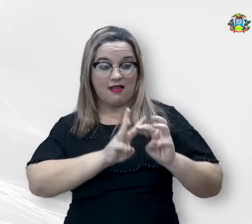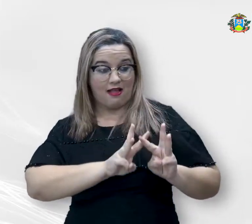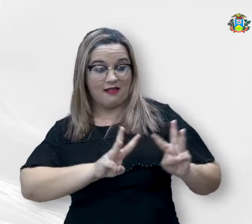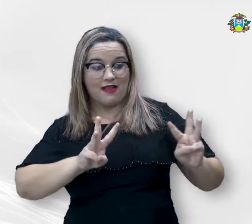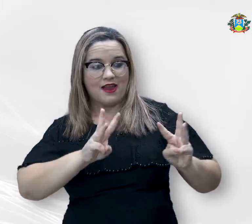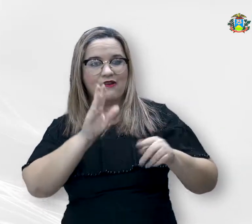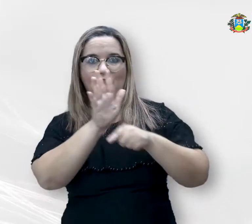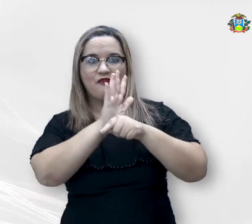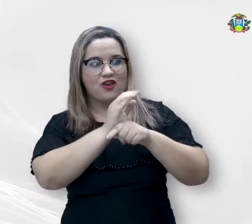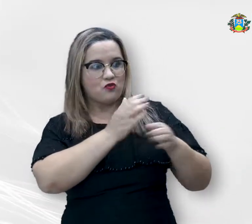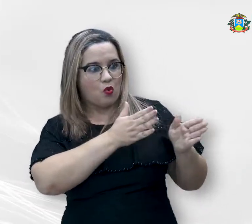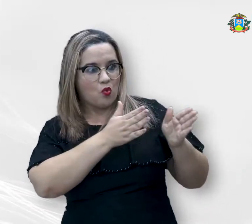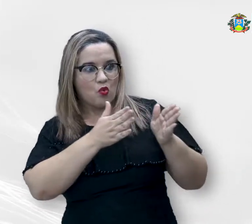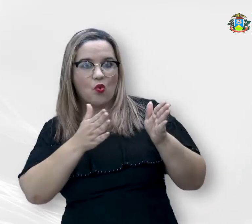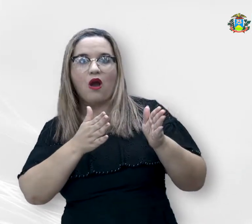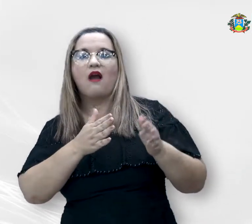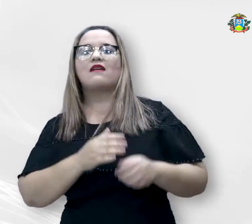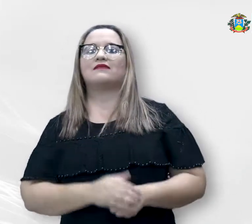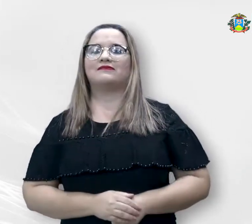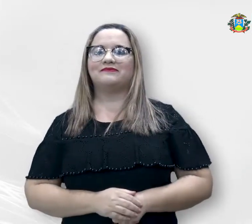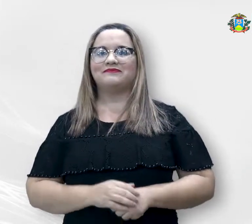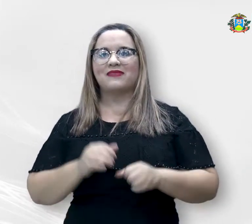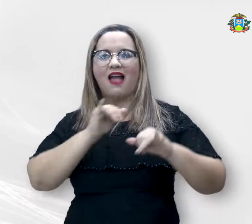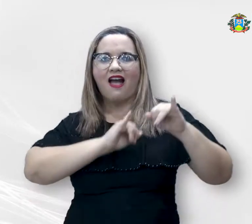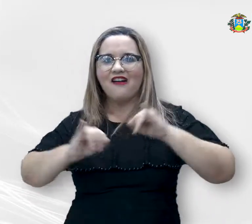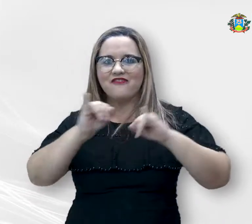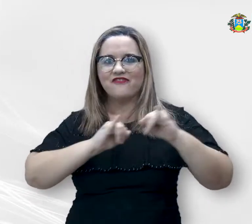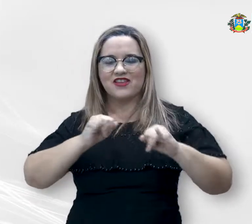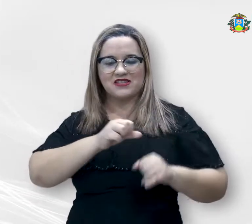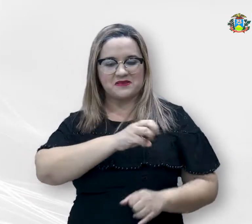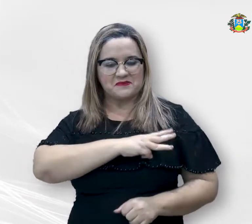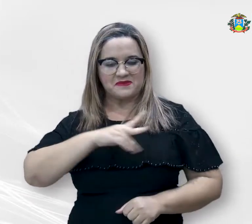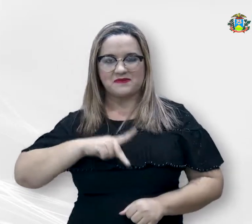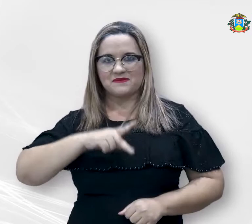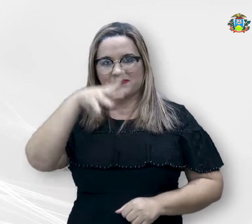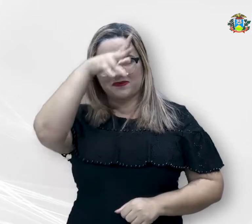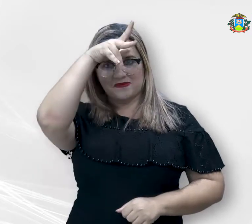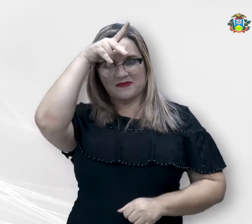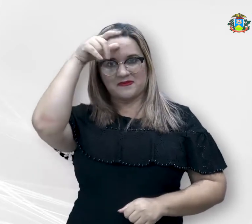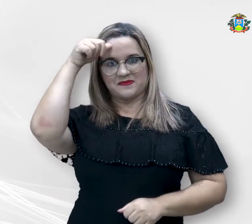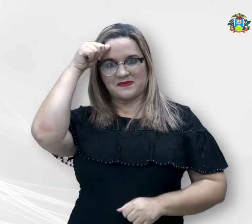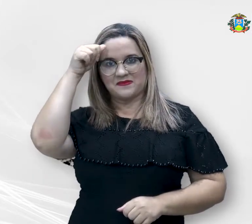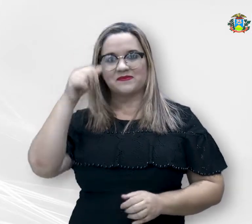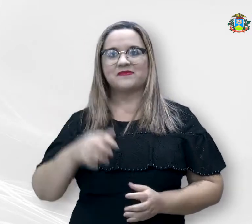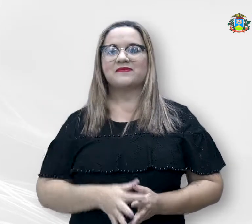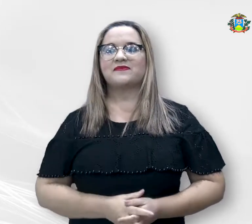matéria. Esse foi um conteúdo do Ministério Público do Estado de Mato Grosso. Público Grosso Público do de Mato